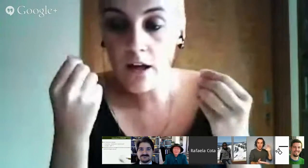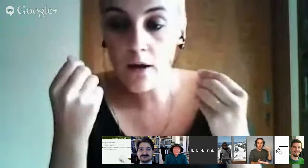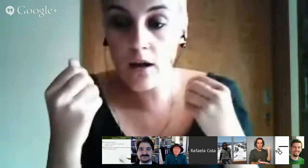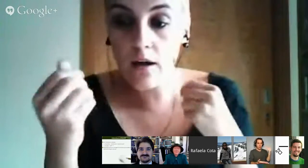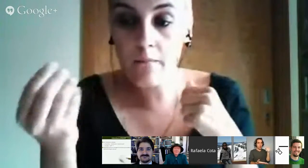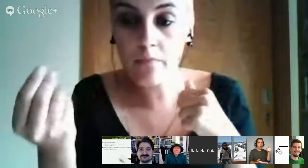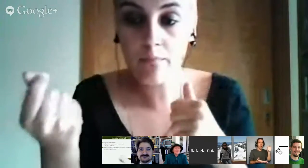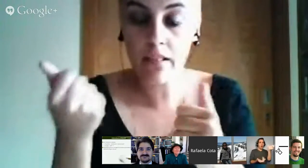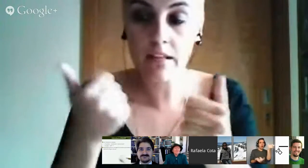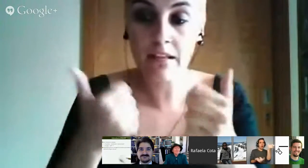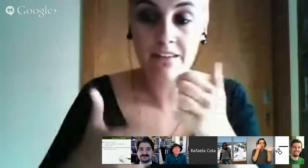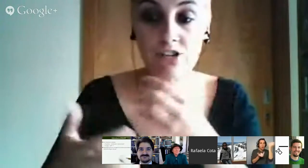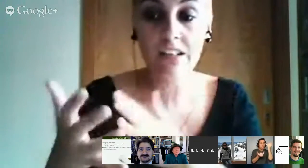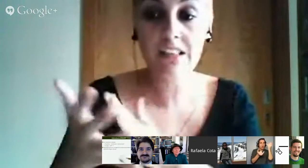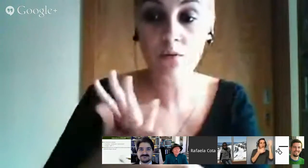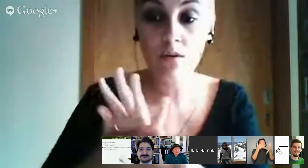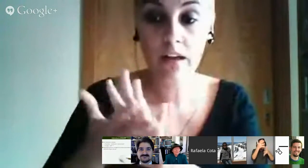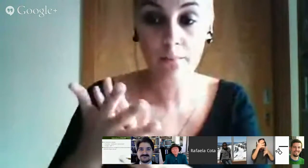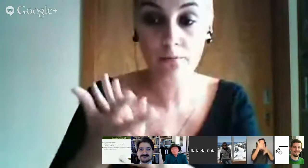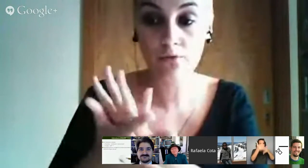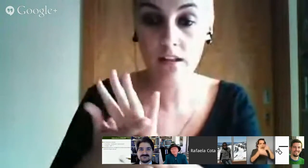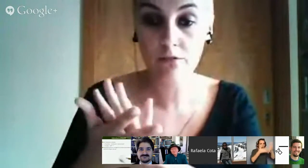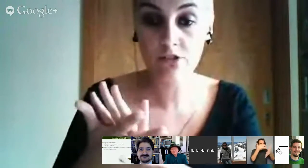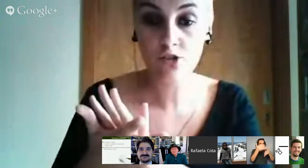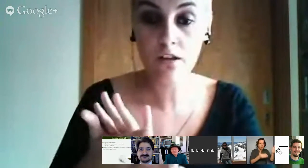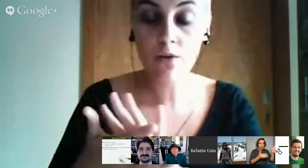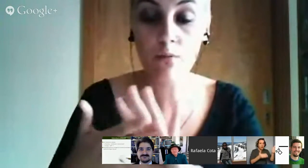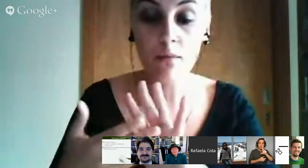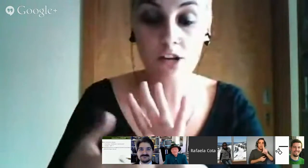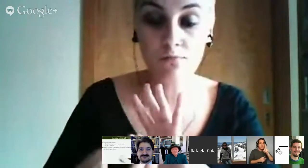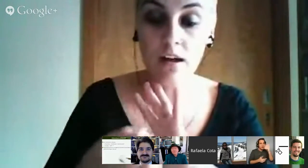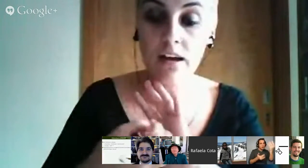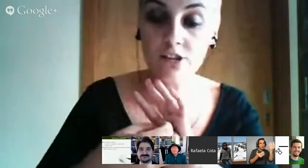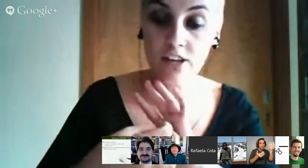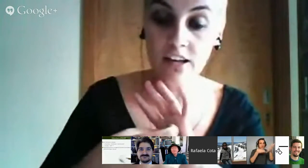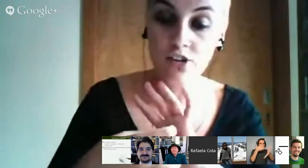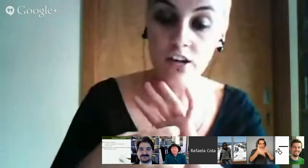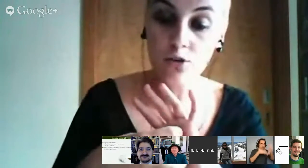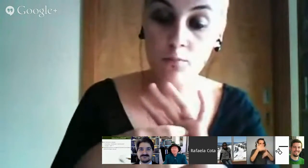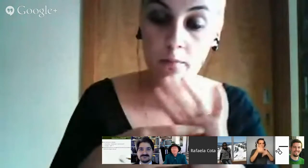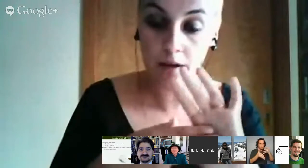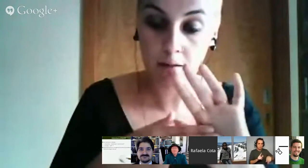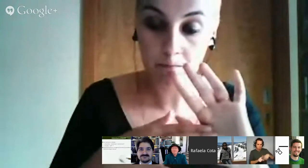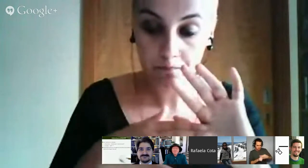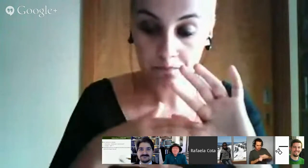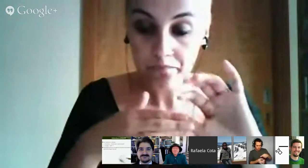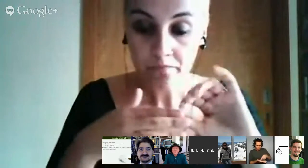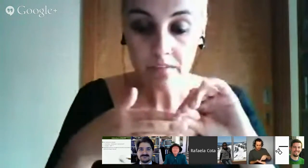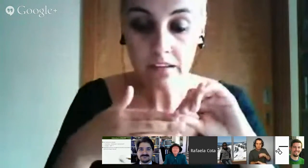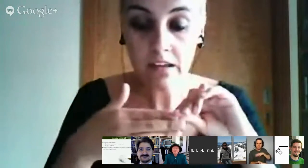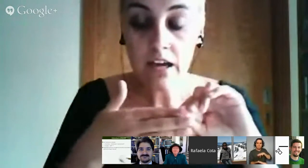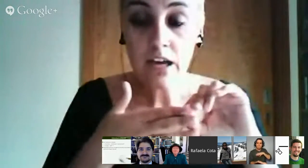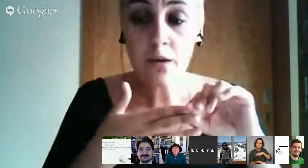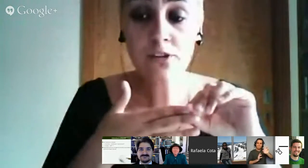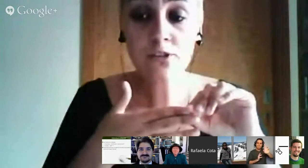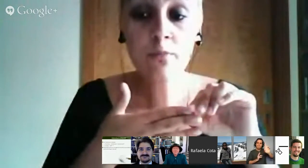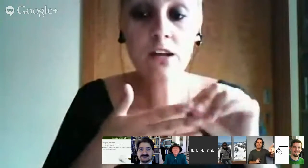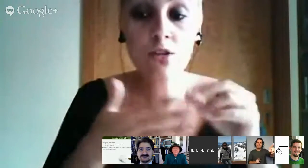através da língua que é produzida na língua gestual não é o mesmo que está escrito no papel. E, portanto, como é que